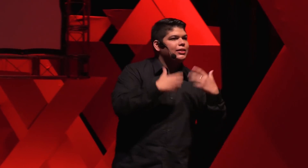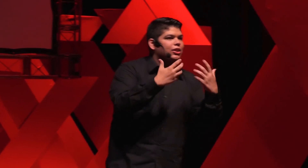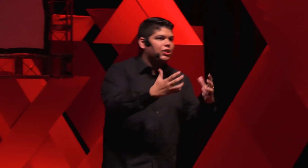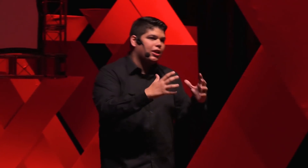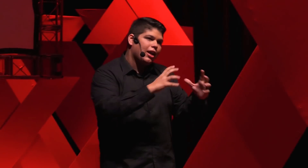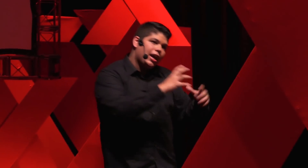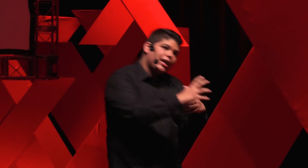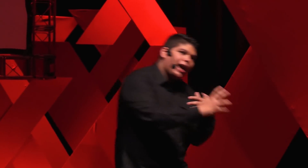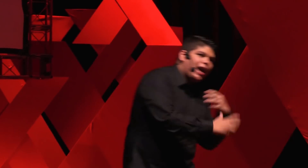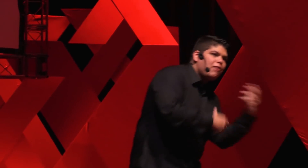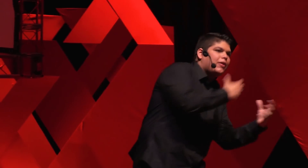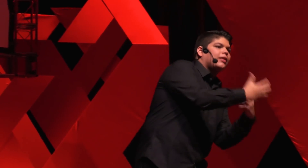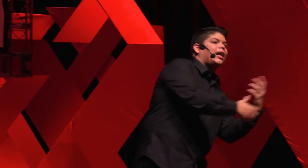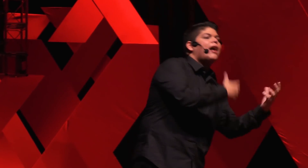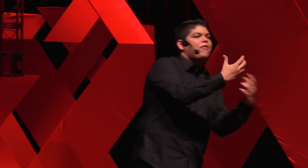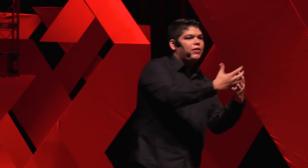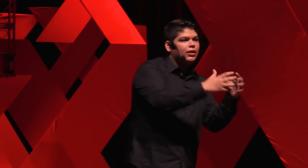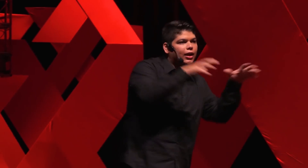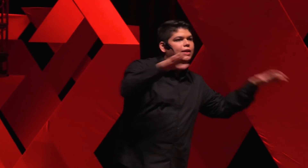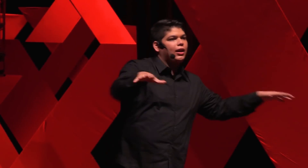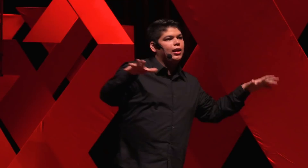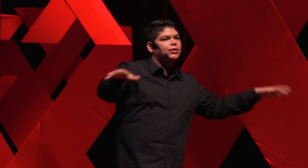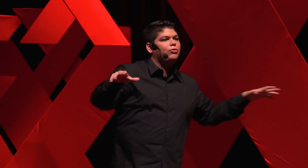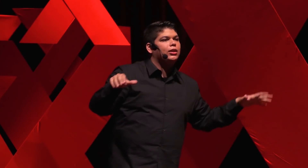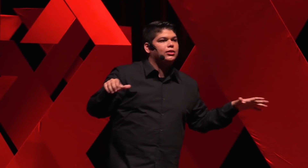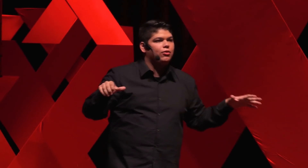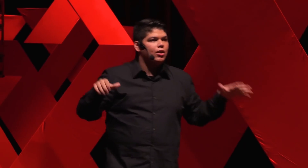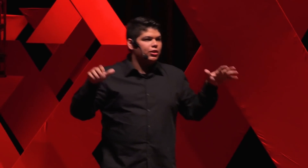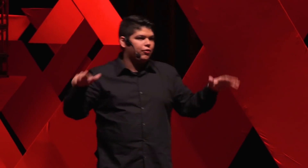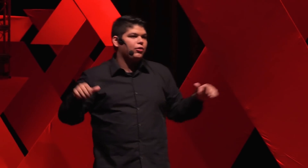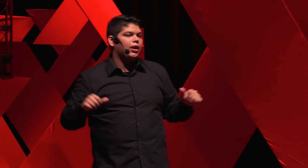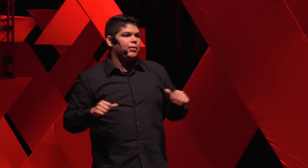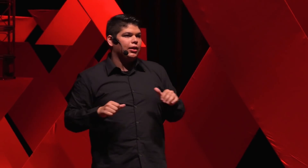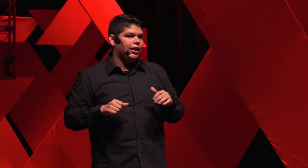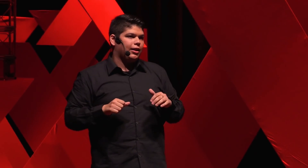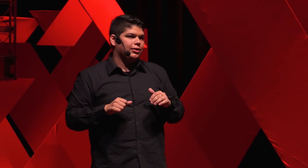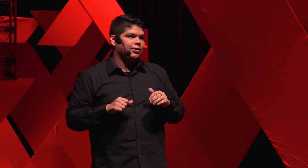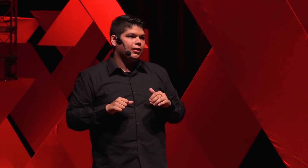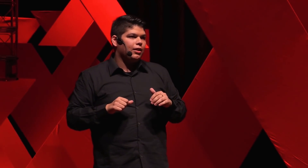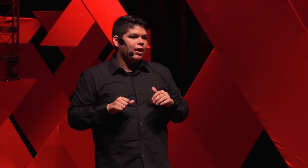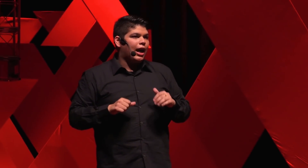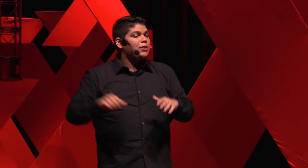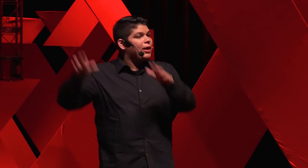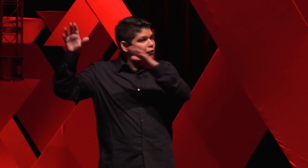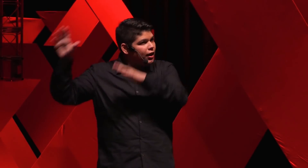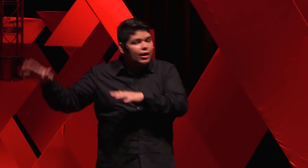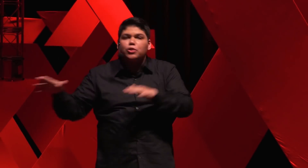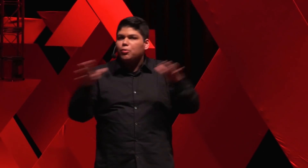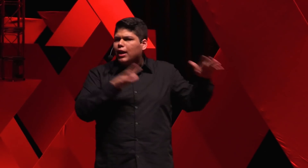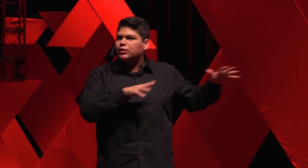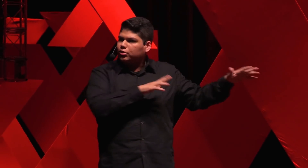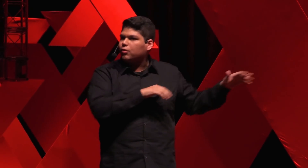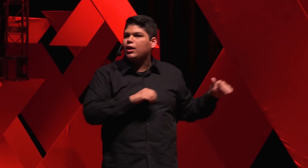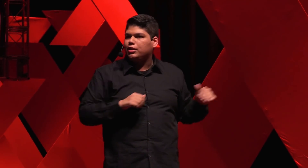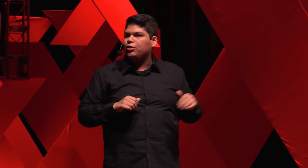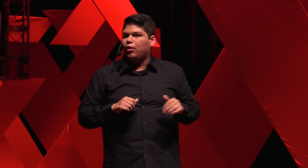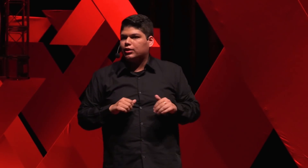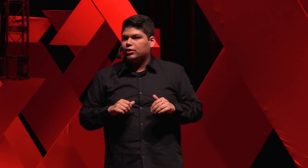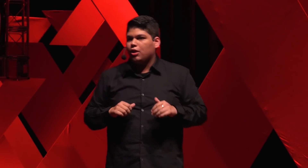resistir, e a reinventar a vida ali naquela situação de vulnerabilidade. As periferias do Brasil são religiosas.